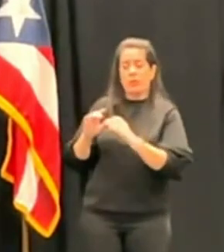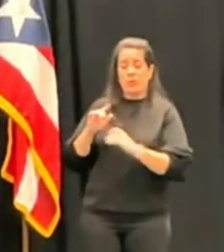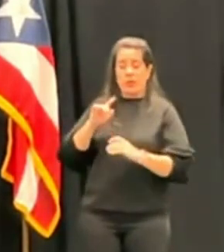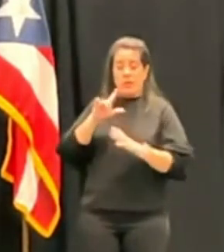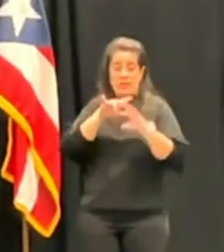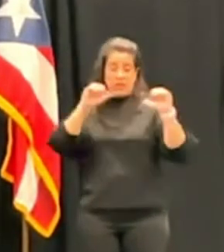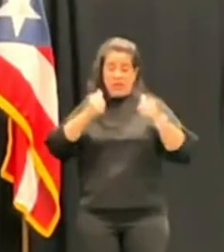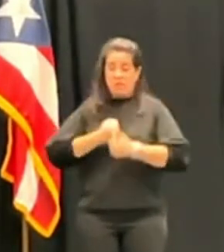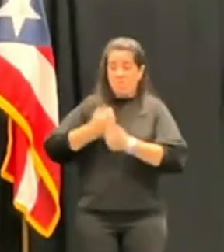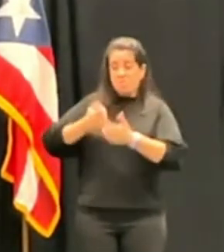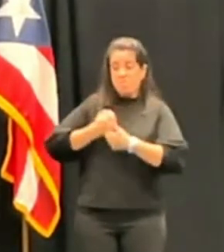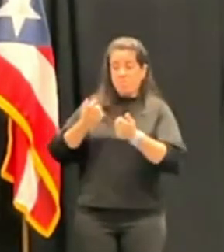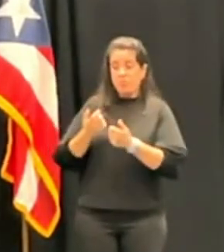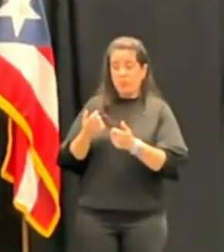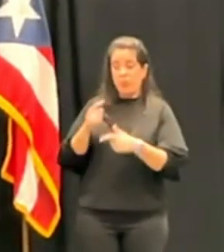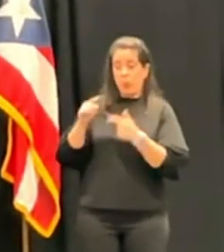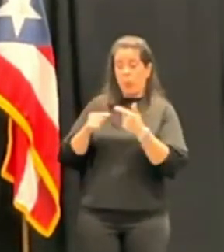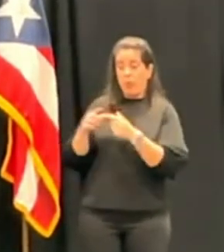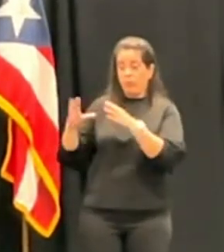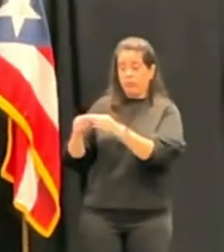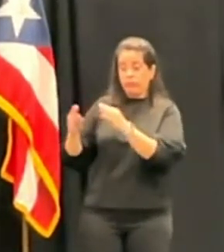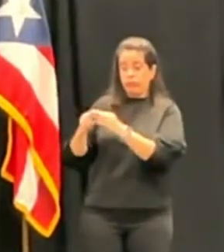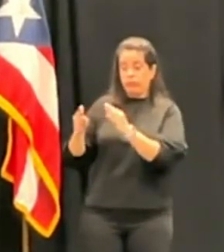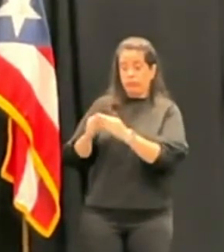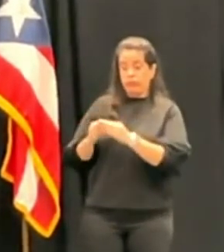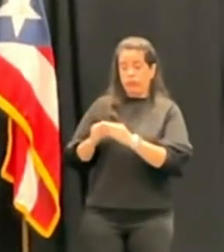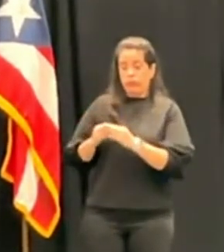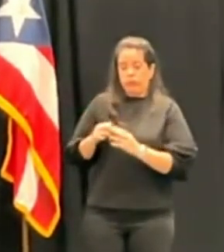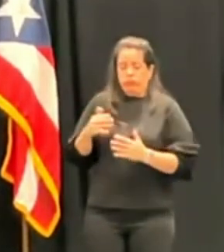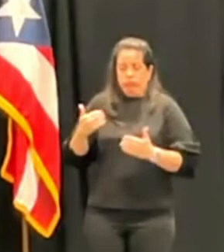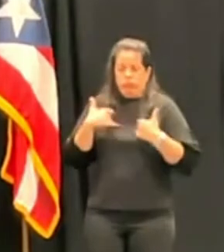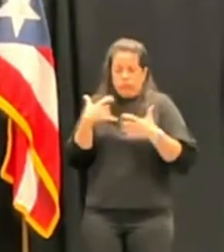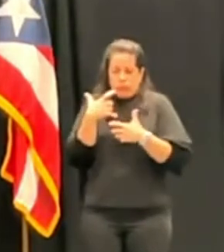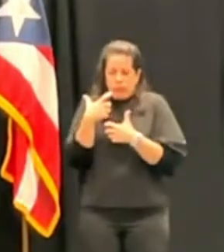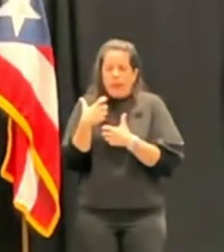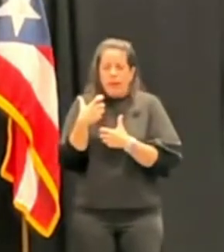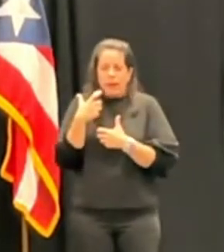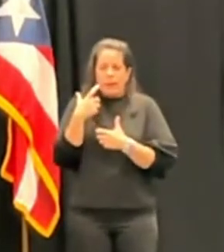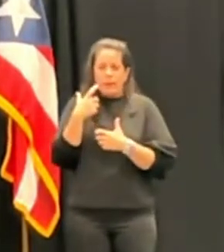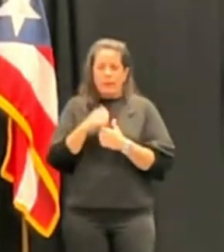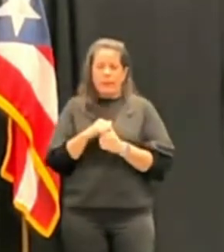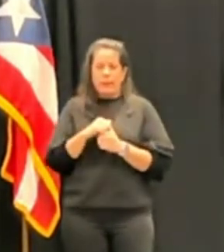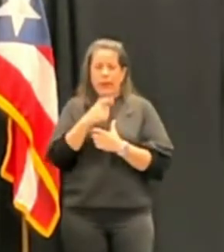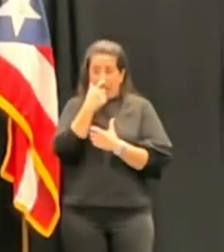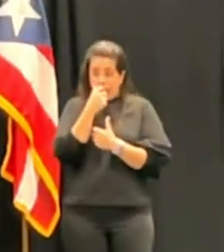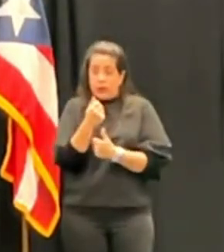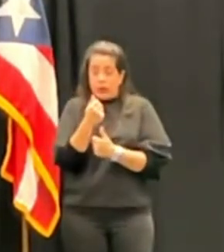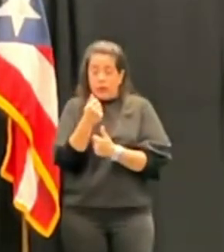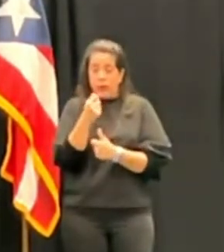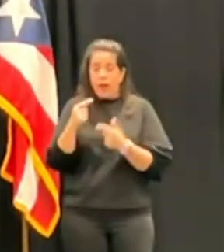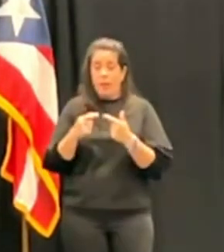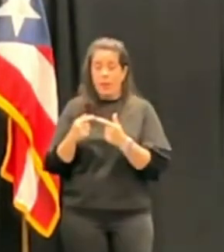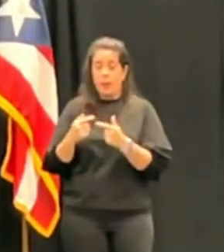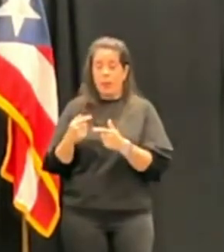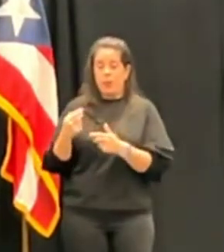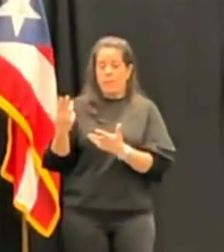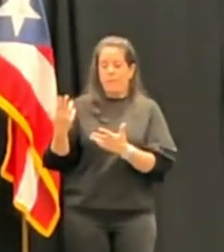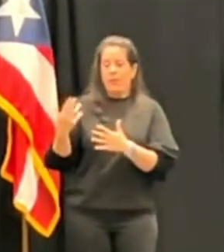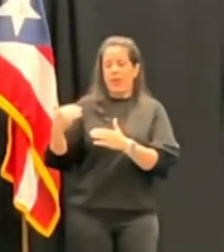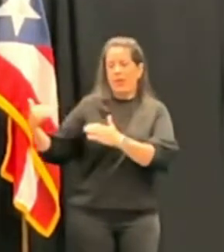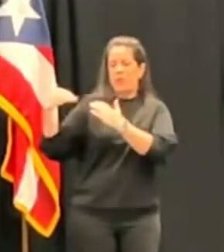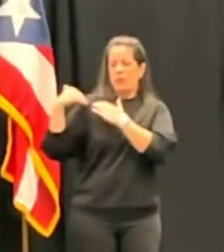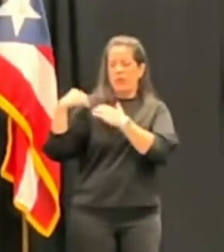en ese ambiente en que el presidente del Senado le expresa su interés como bien usted mencionó al cargo de juez asociado.